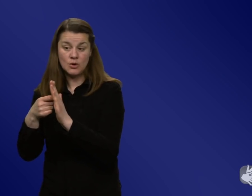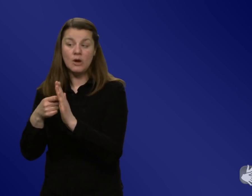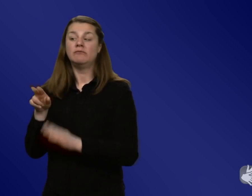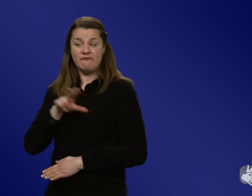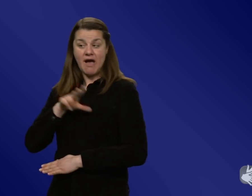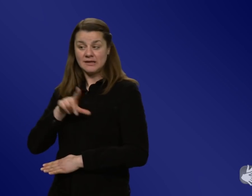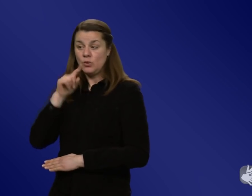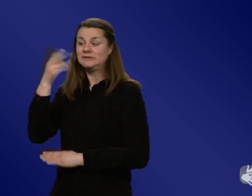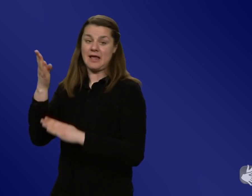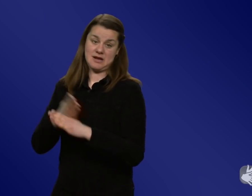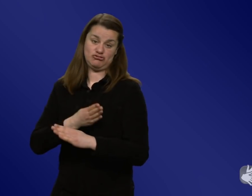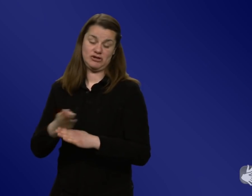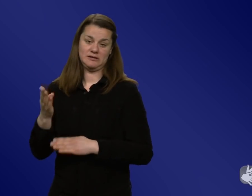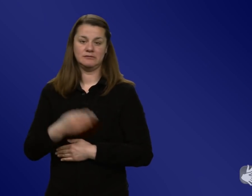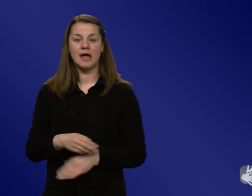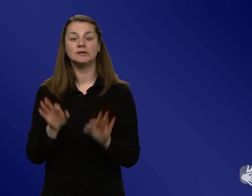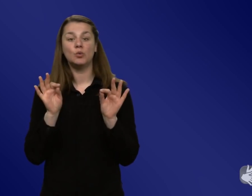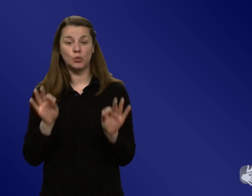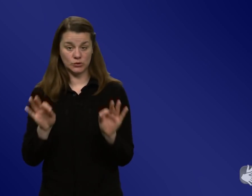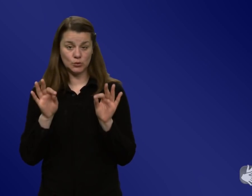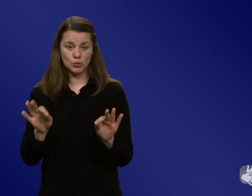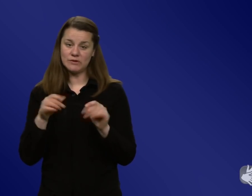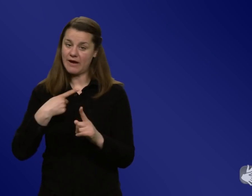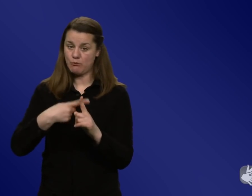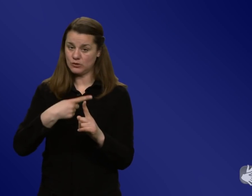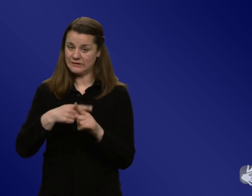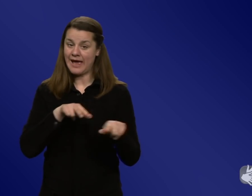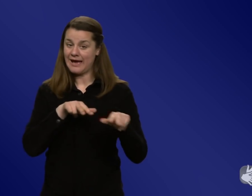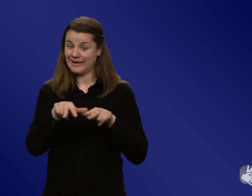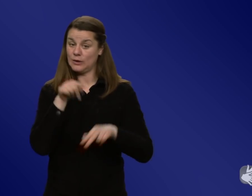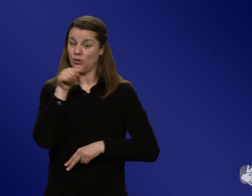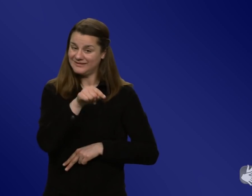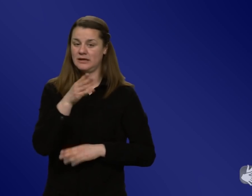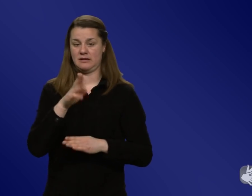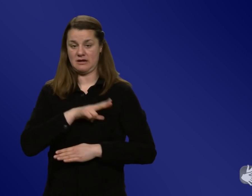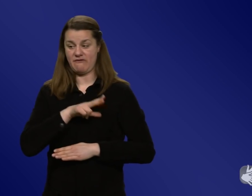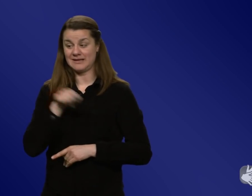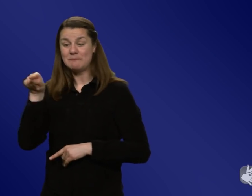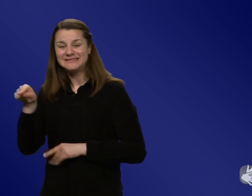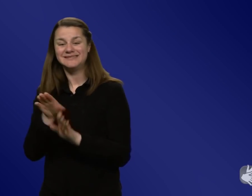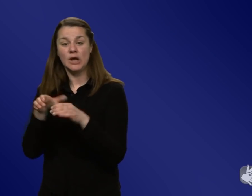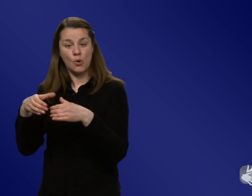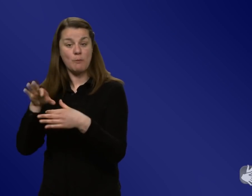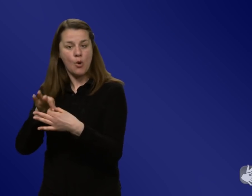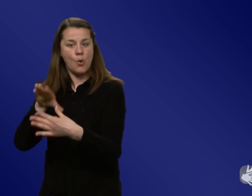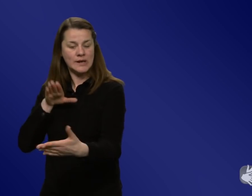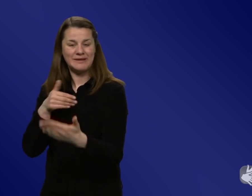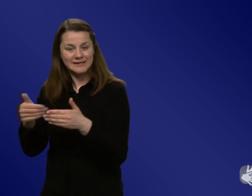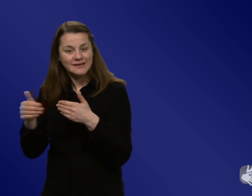Und das finde ich eigentlich einen sehr positiven Umgang, dass die Regierung sagt, wir haben hier ein unabhängiges Gremium, bitte befasst euch damit.